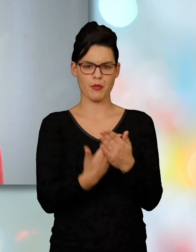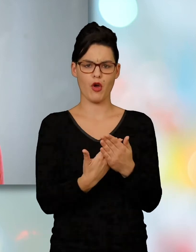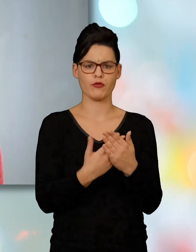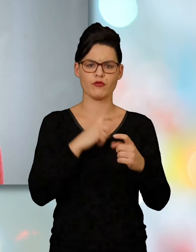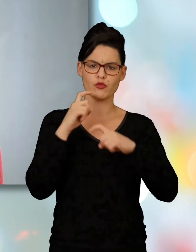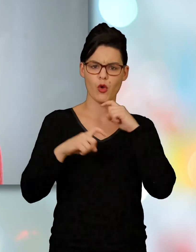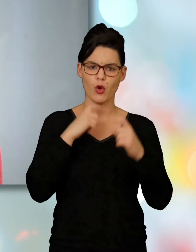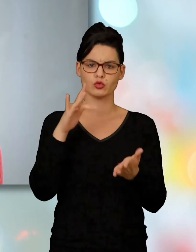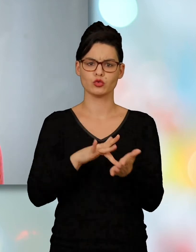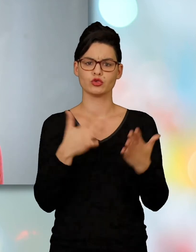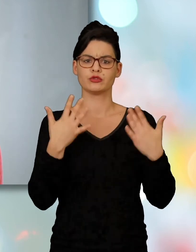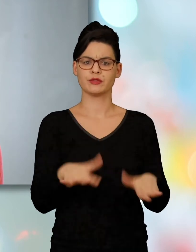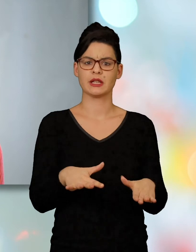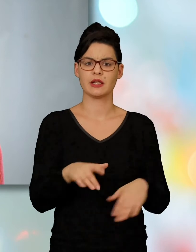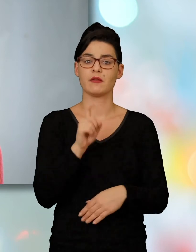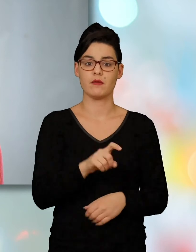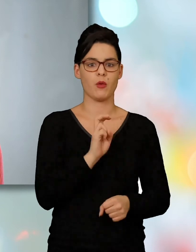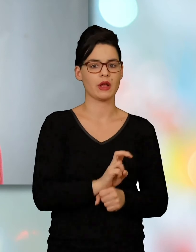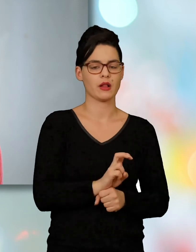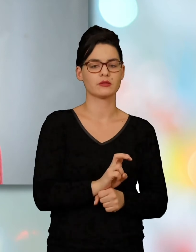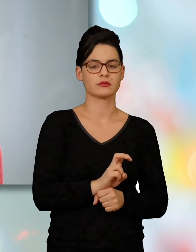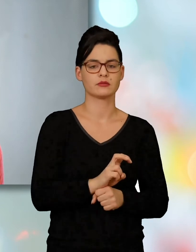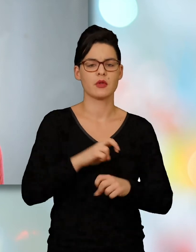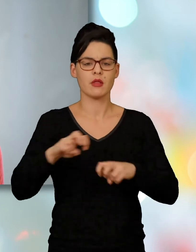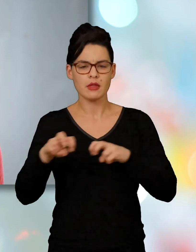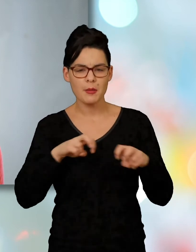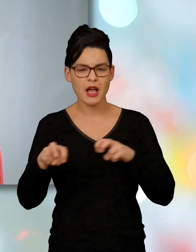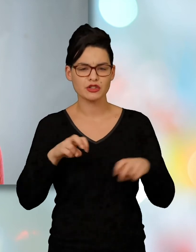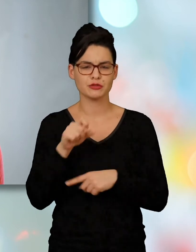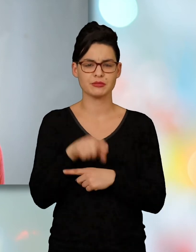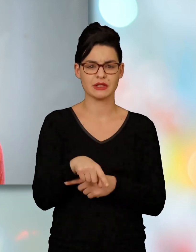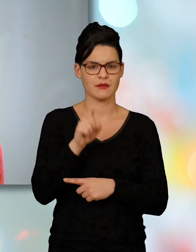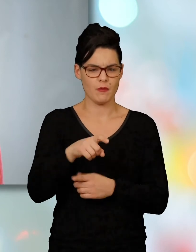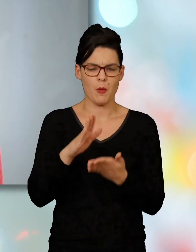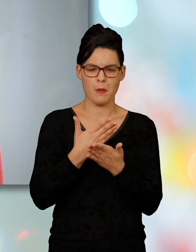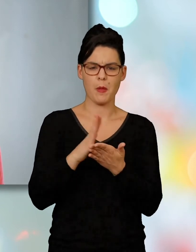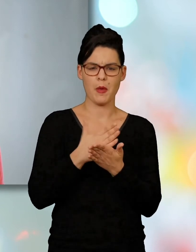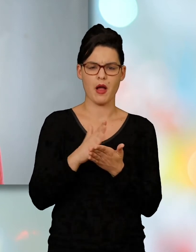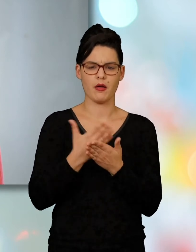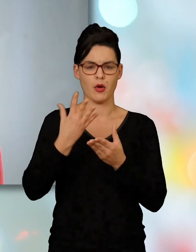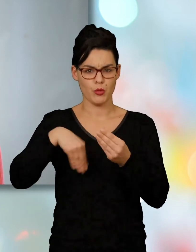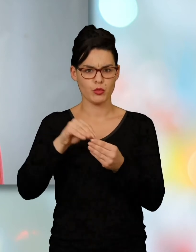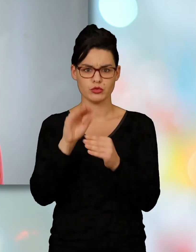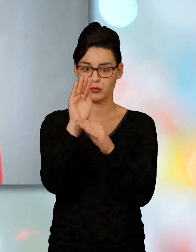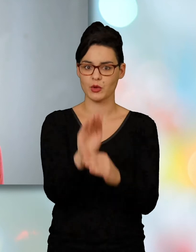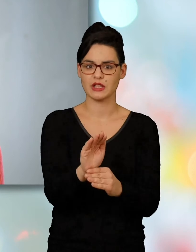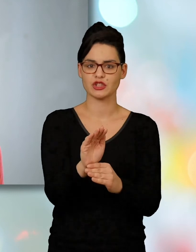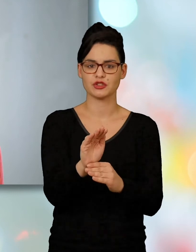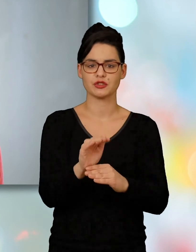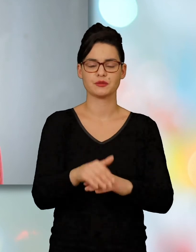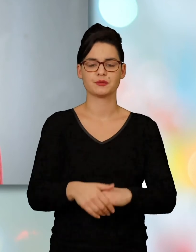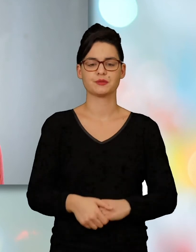garder des documents qui seront des preuves nécessaires des violences que vous subissez. Pour cette démarche, il faut vous